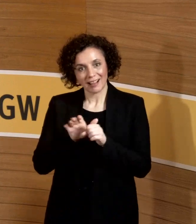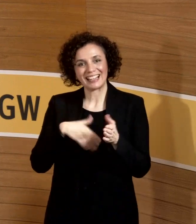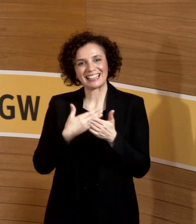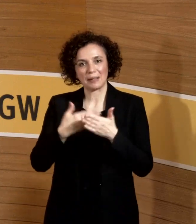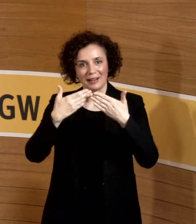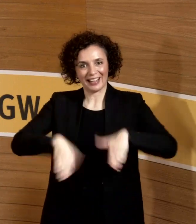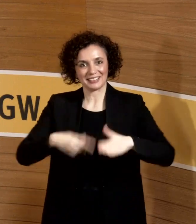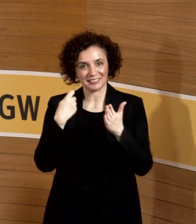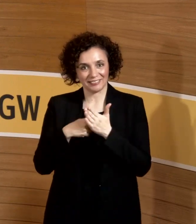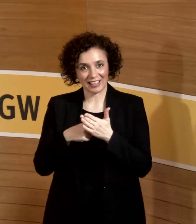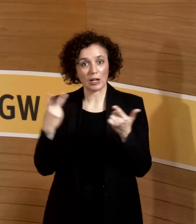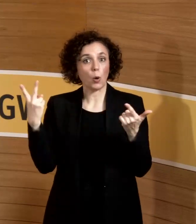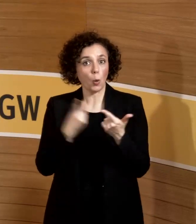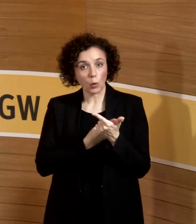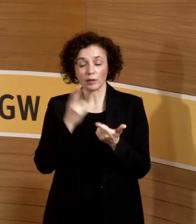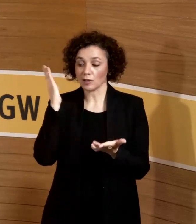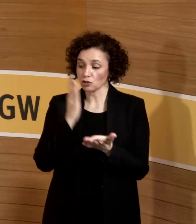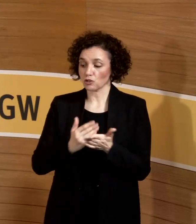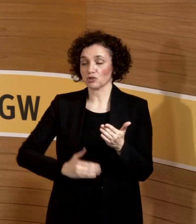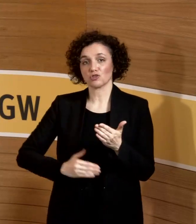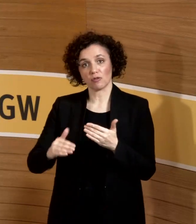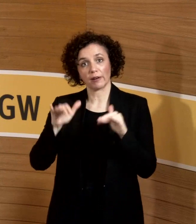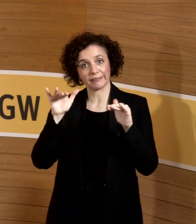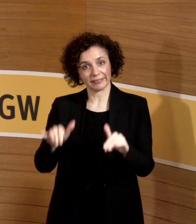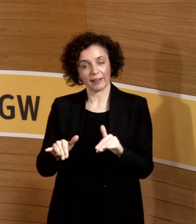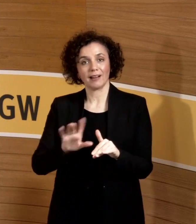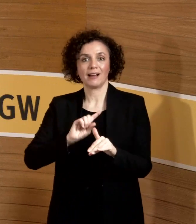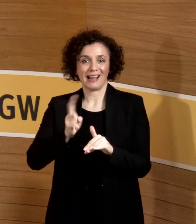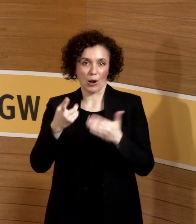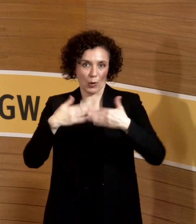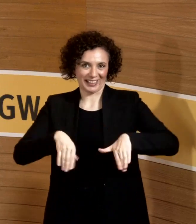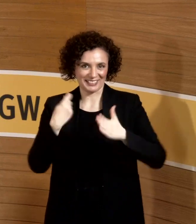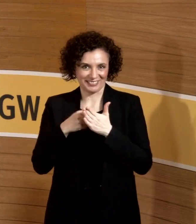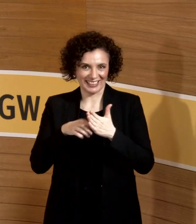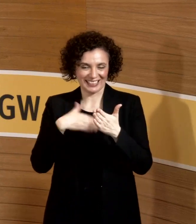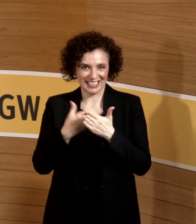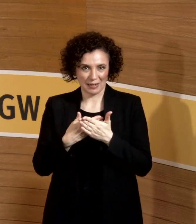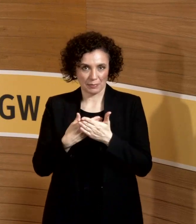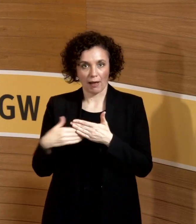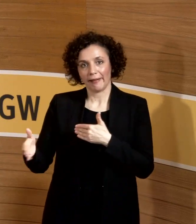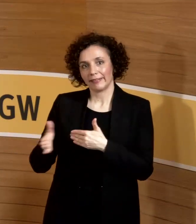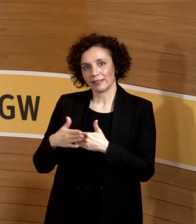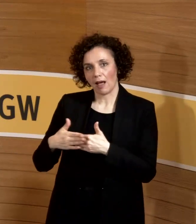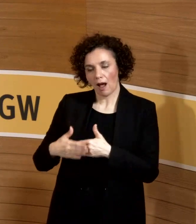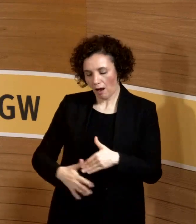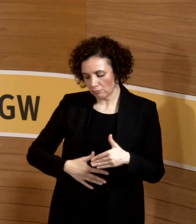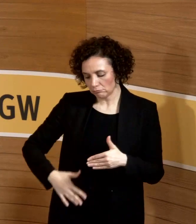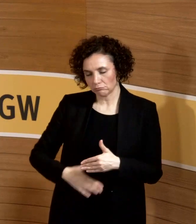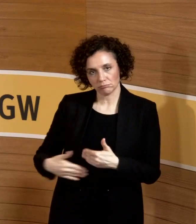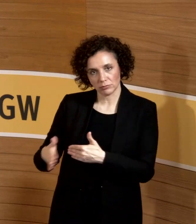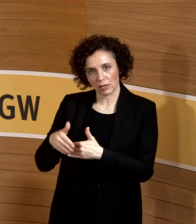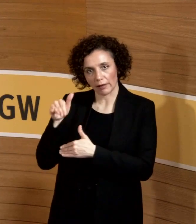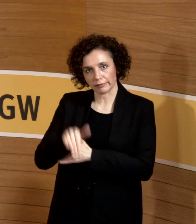Schwangere. Es ist nicht so, dass es gar nicht geht, aber es muss gemessen werden, natürlich in Uterosnähe, Gesamtdosis über die gesamte